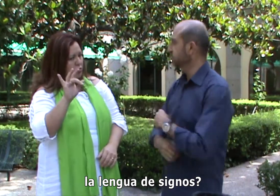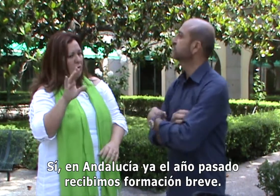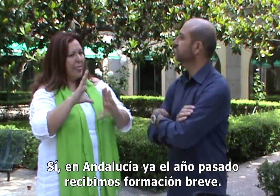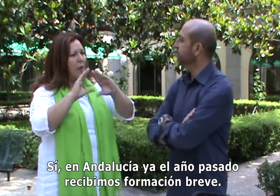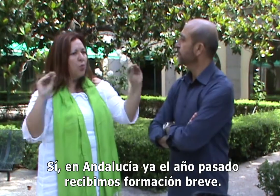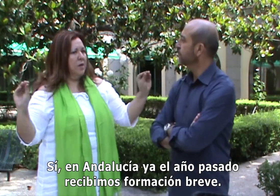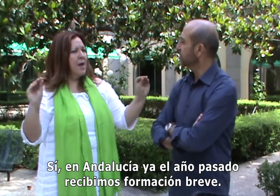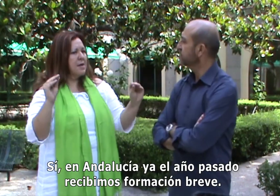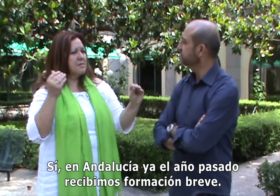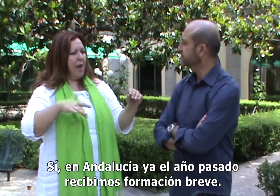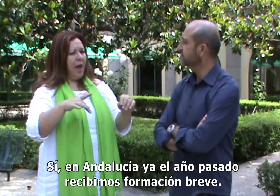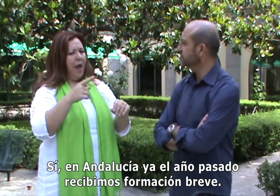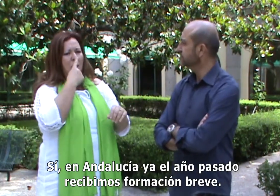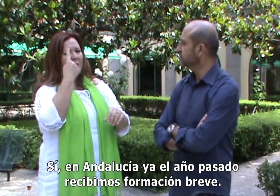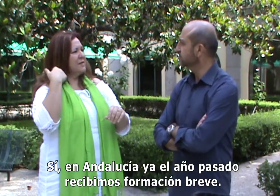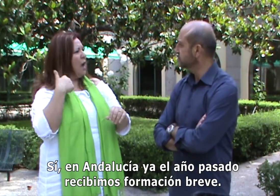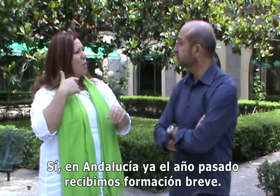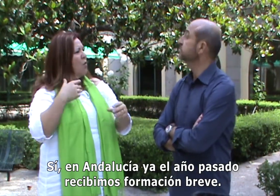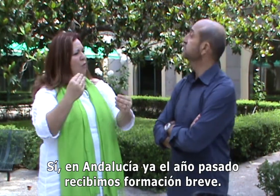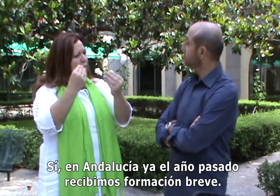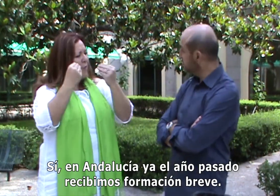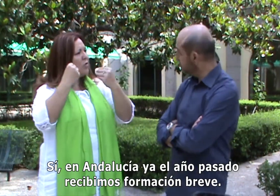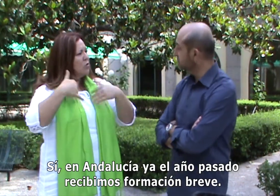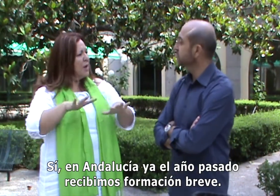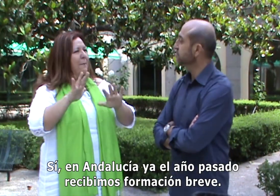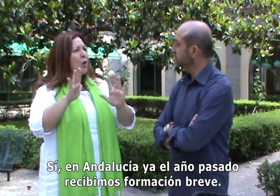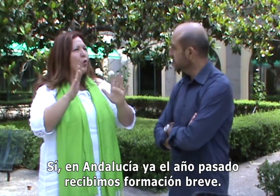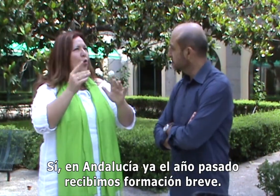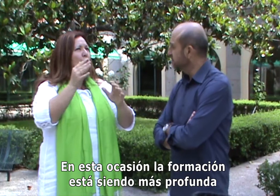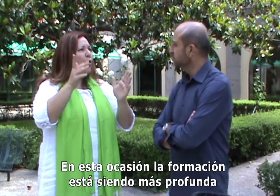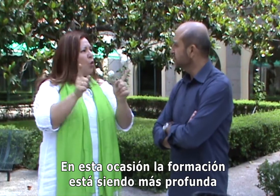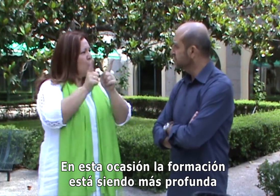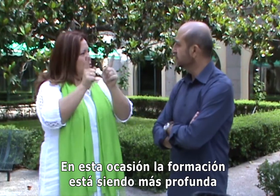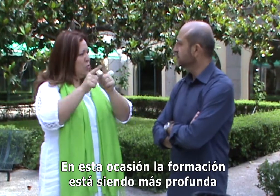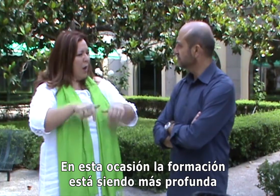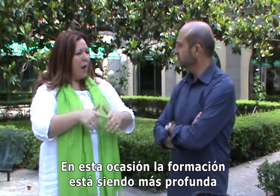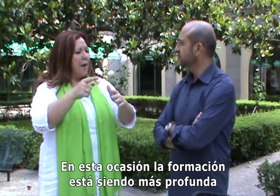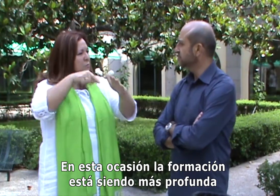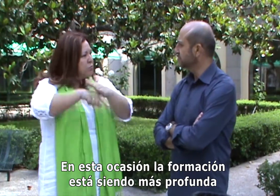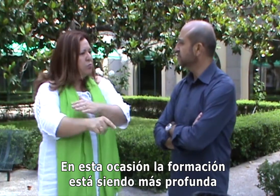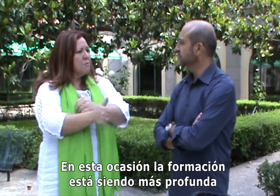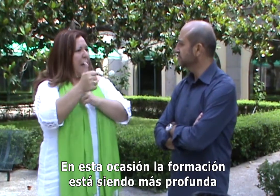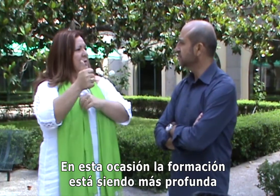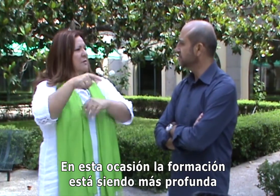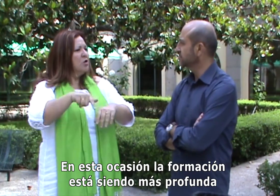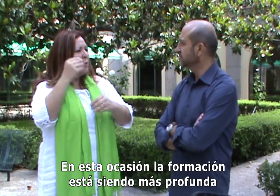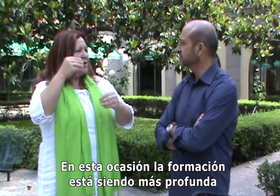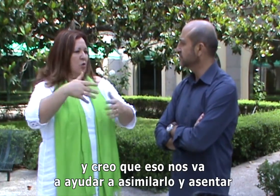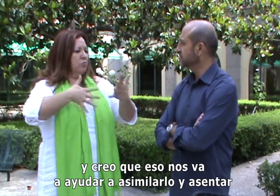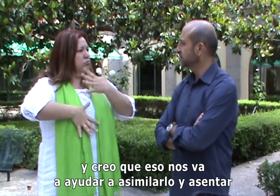Sí. En Andalucía, ya el año pasado, recibimos formación breve. En esta ocasión, la formación está siendo más profunda, y creo que